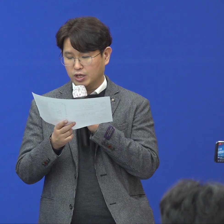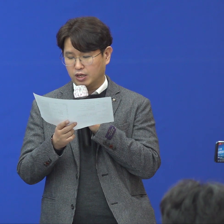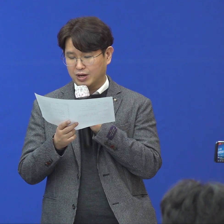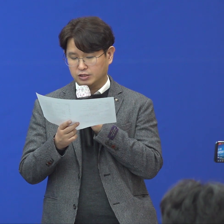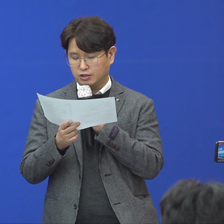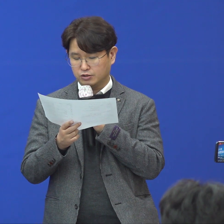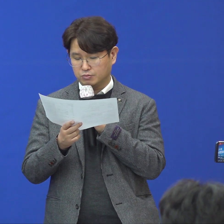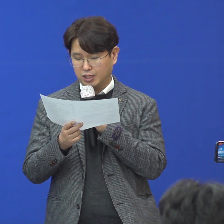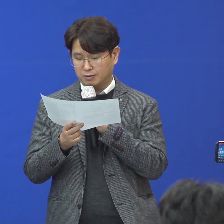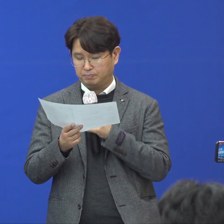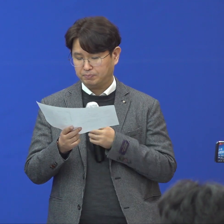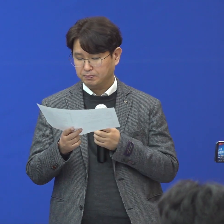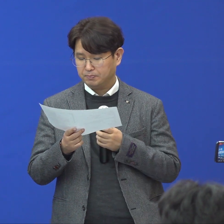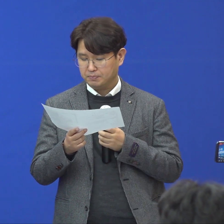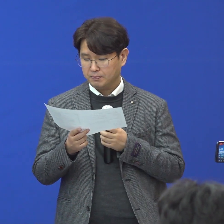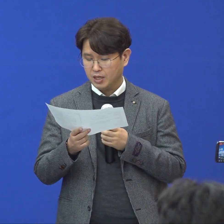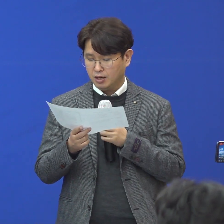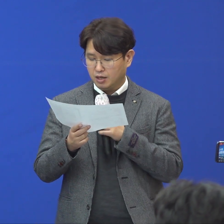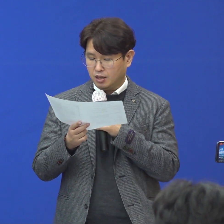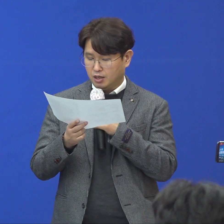총 7명이 확진되었습니다.